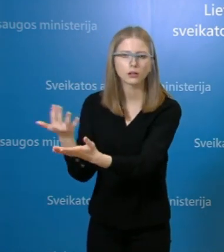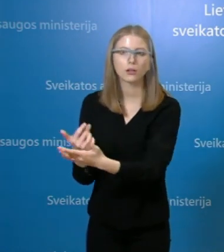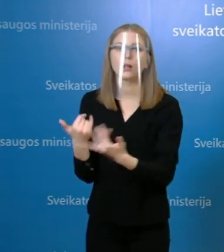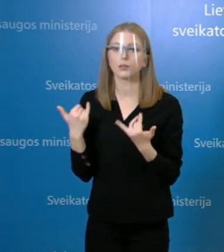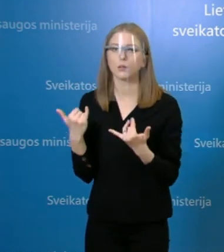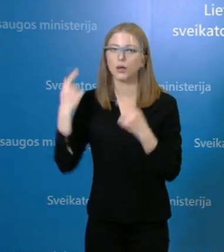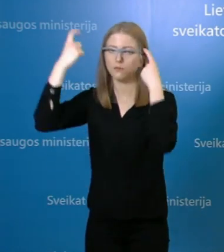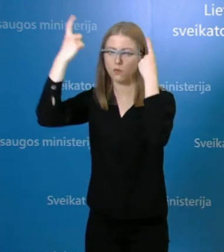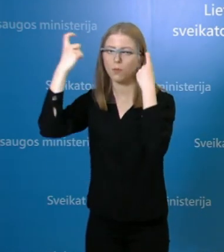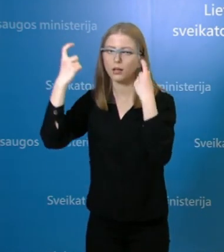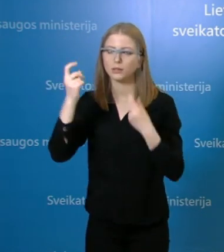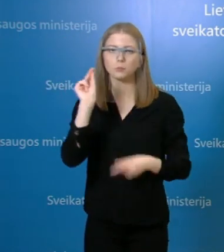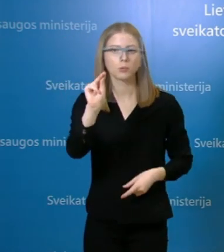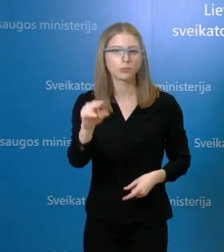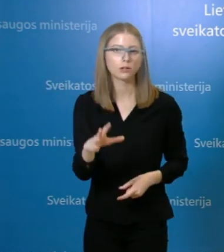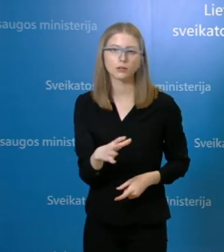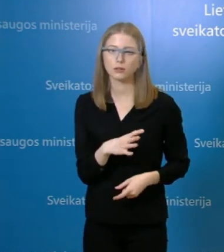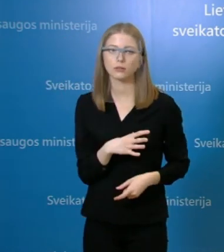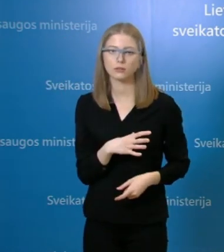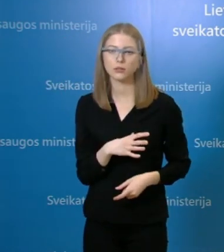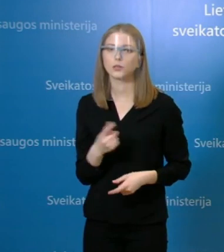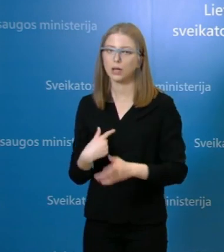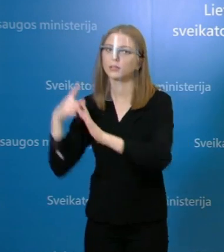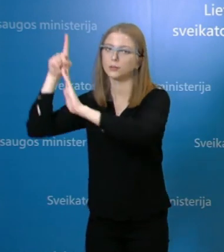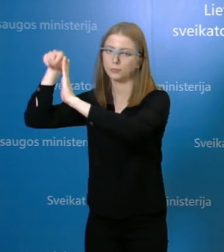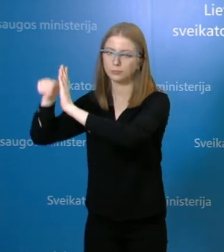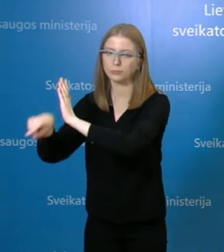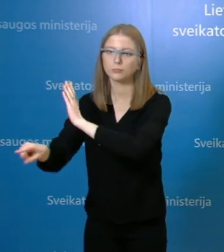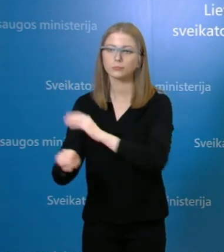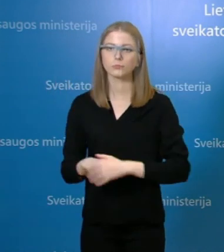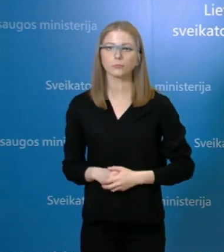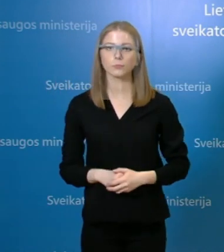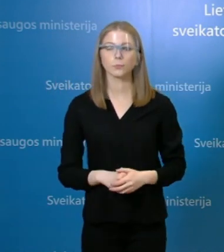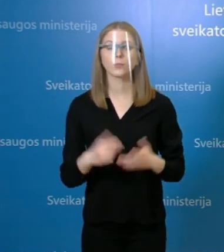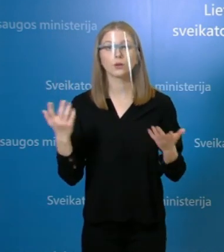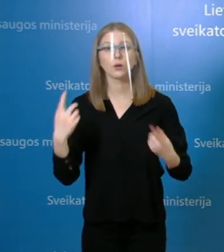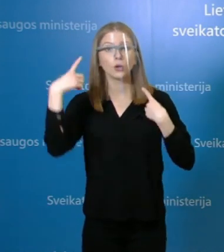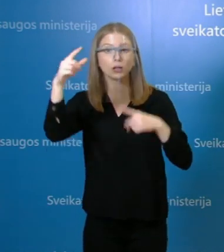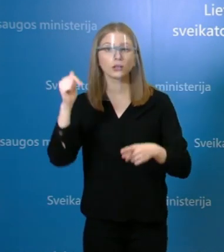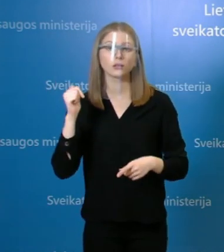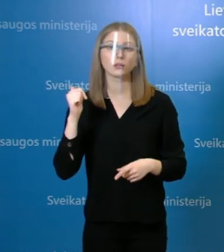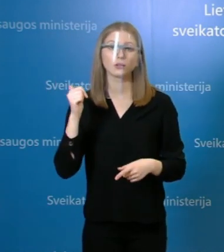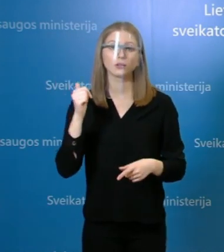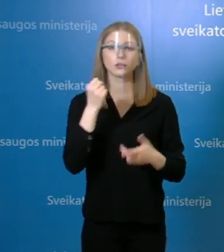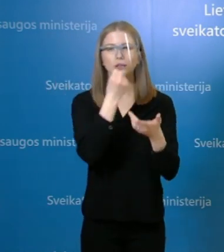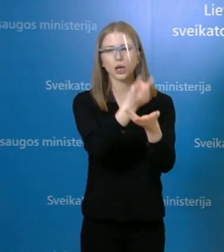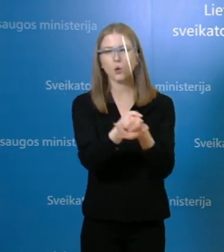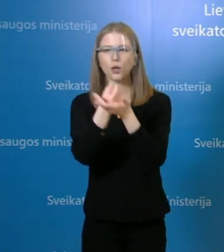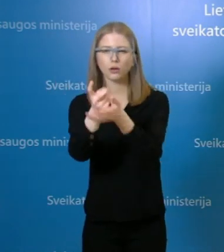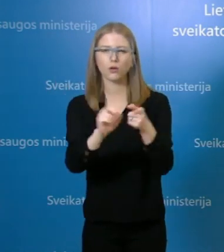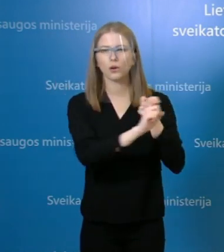šių domenų negaliu pateikti. Visi kiti atvejai yra susijęs su židiniais, kuriuos aš jau aptarau, tai